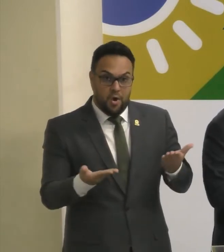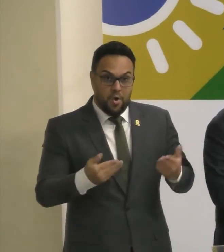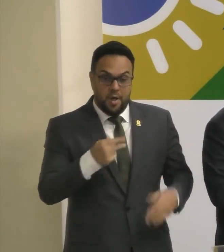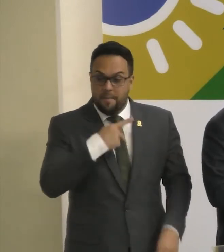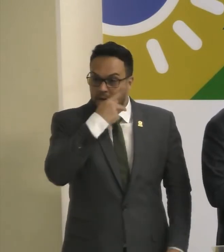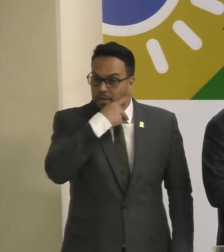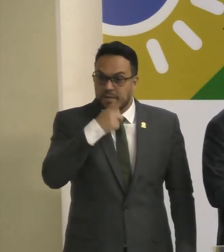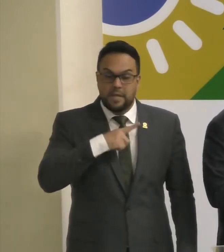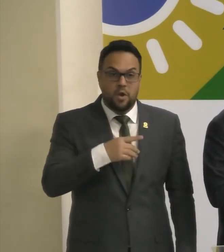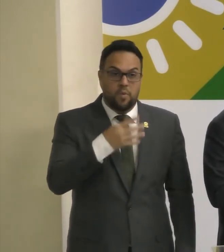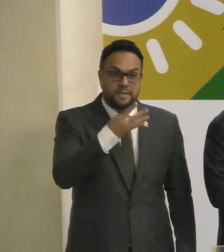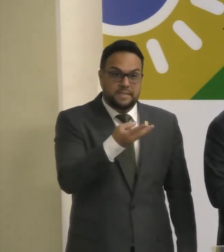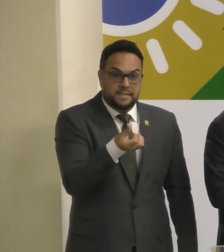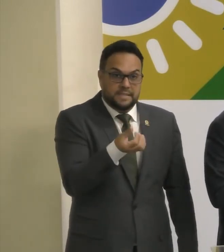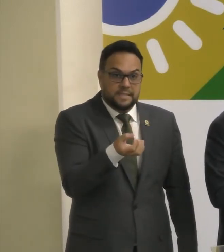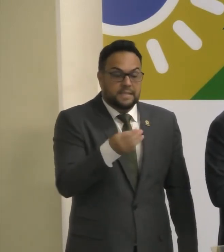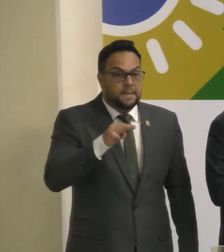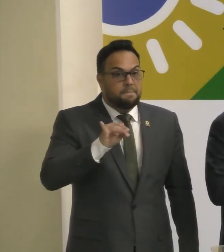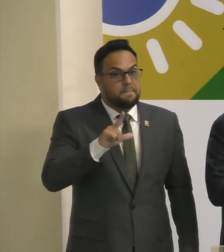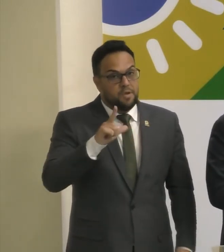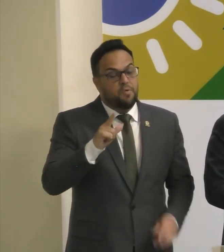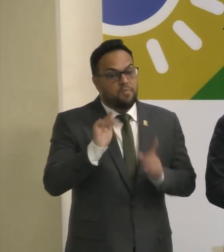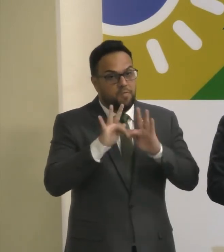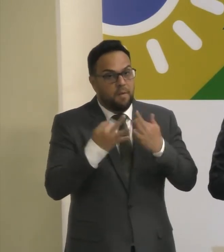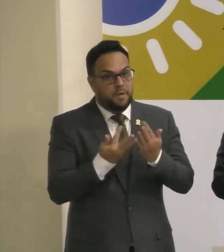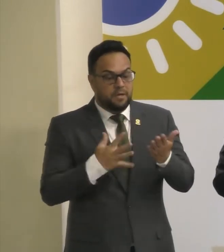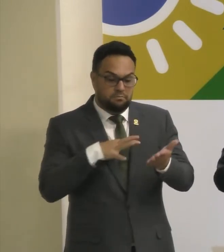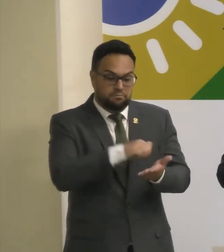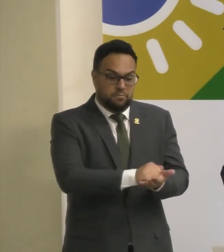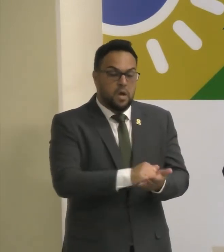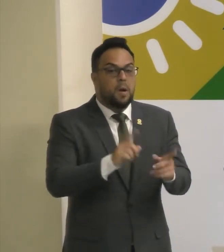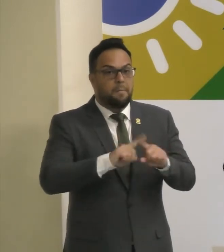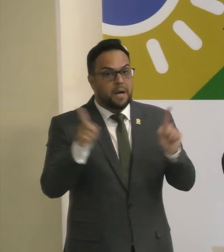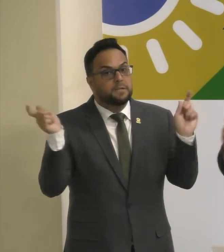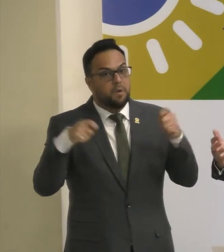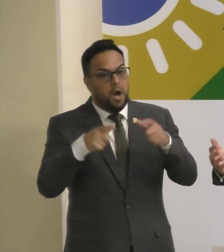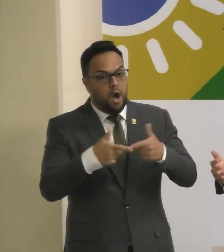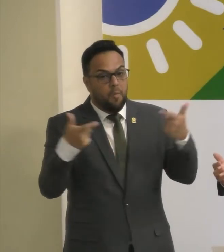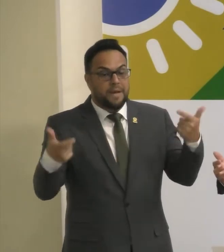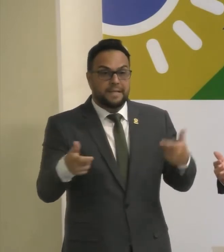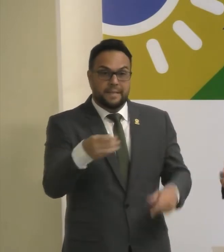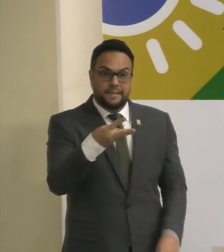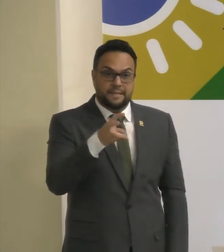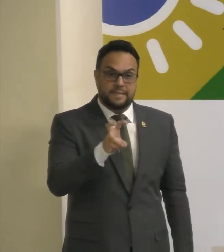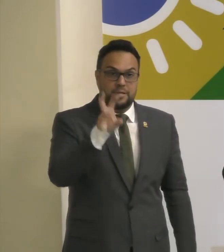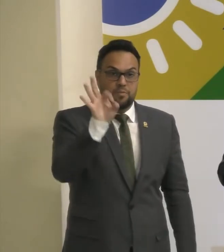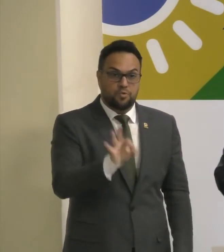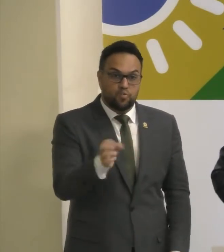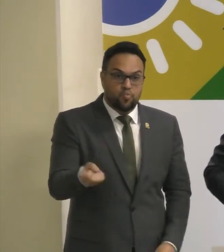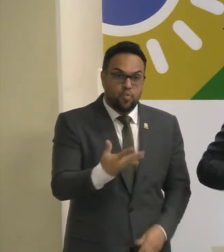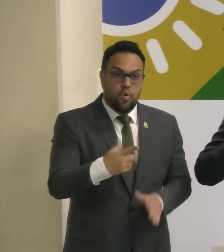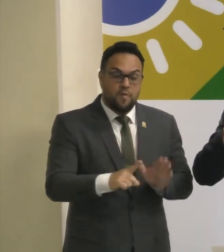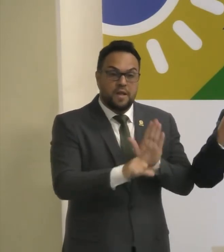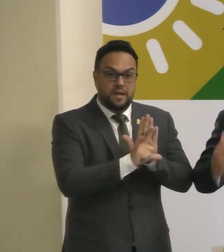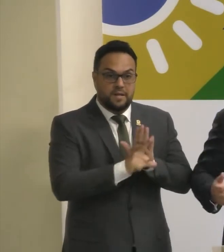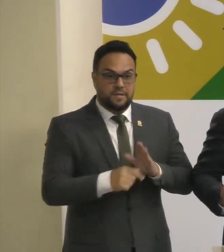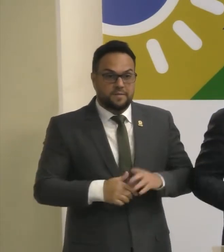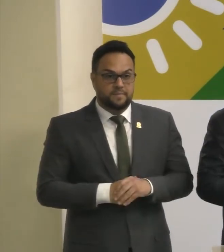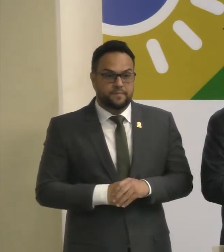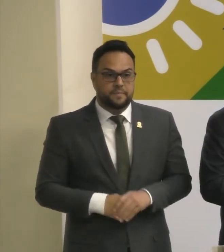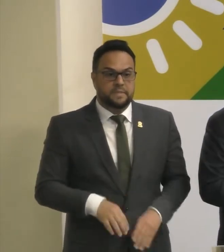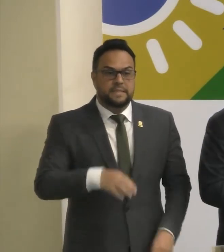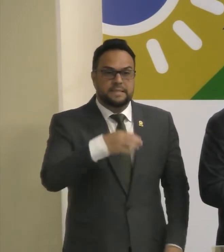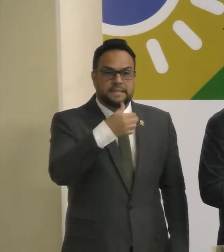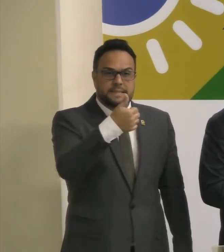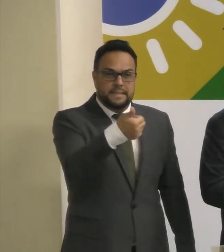460 mil famílias beneficiadas, mas esse número poderia se aumentar ainda 35% com a nova lei, ou seja, 160